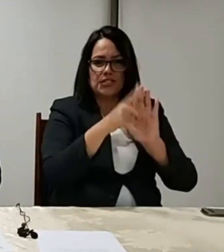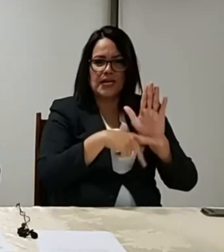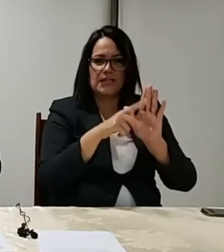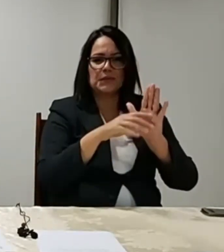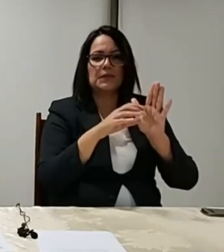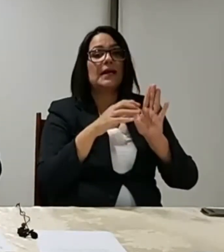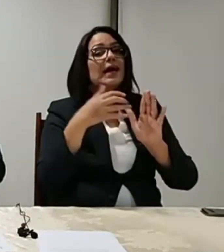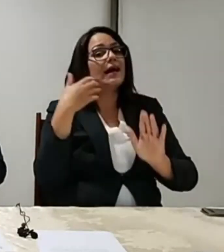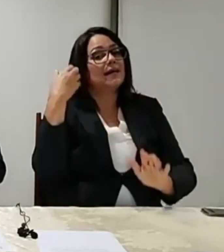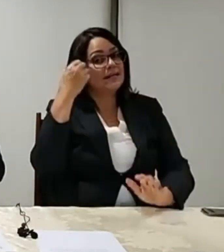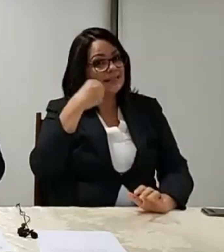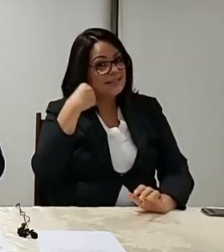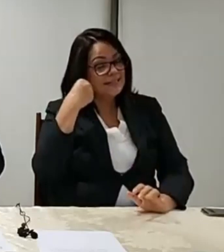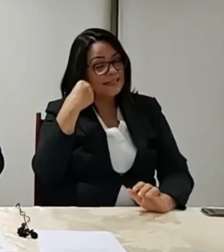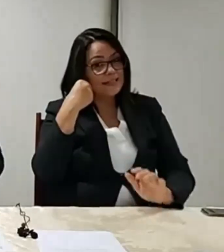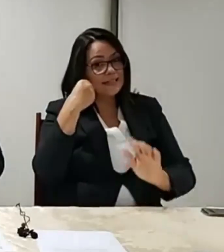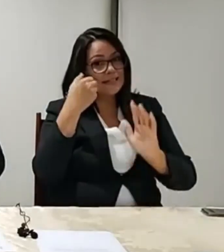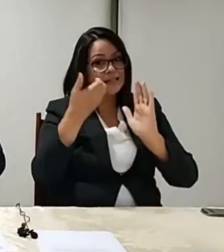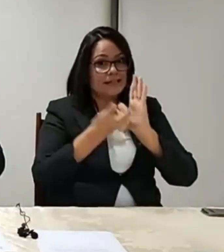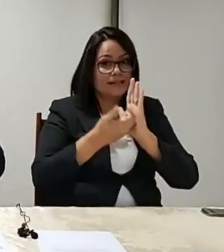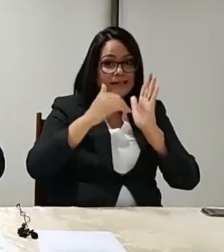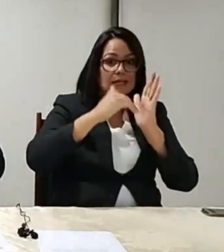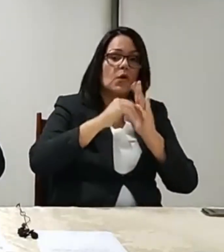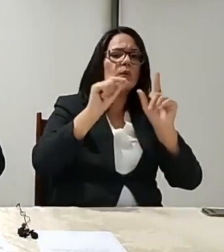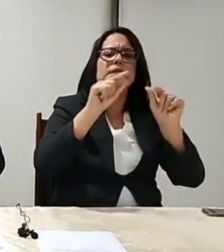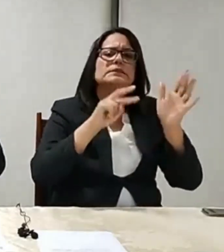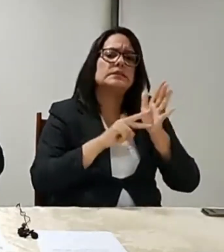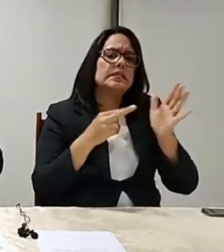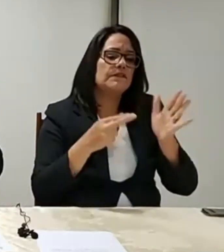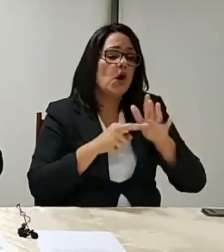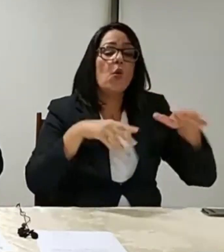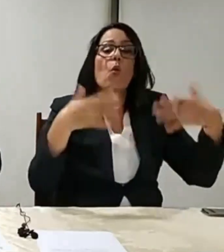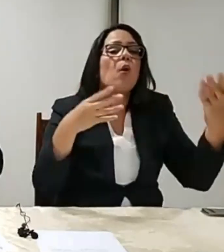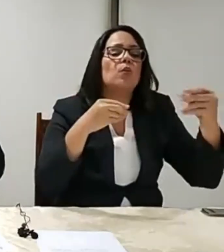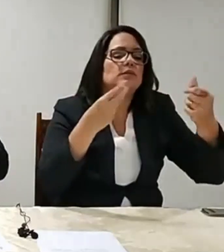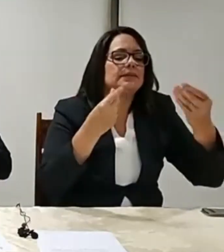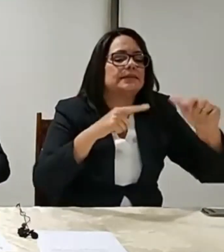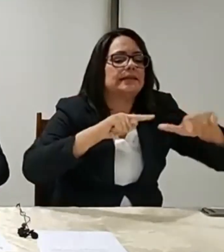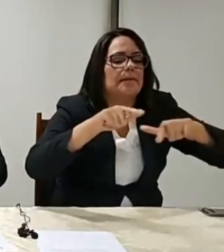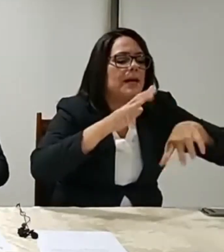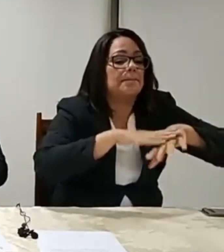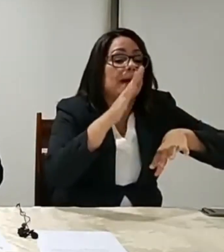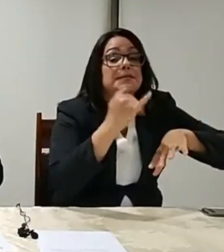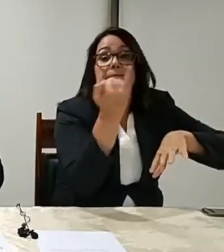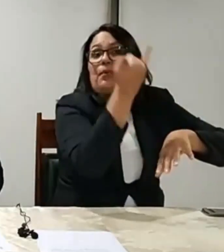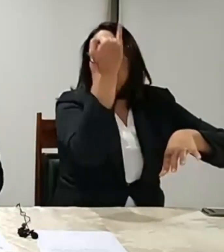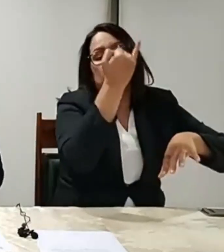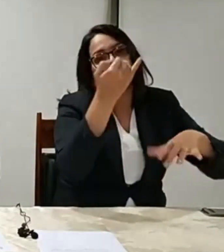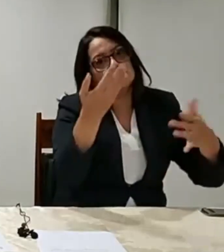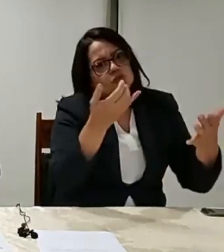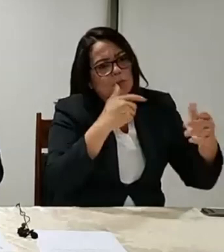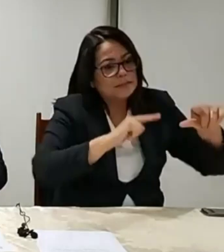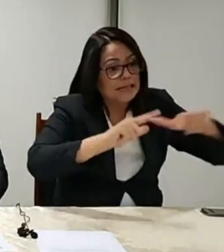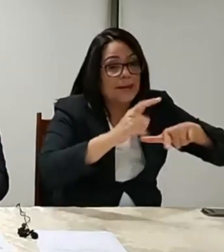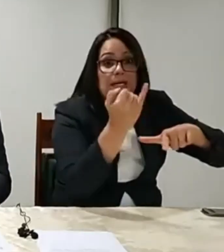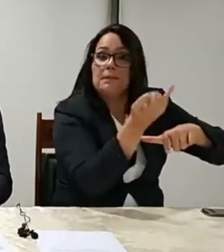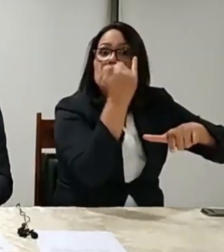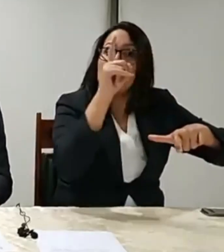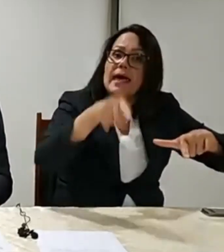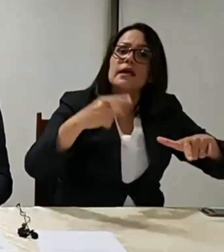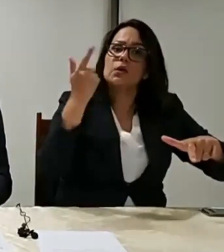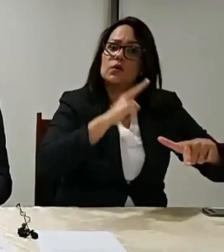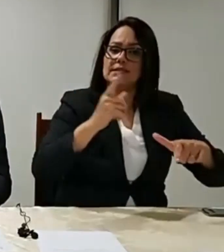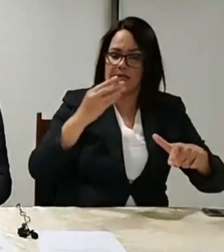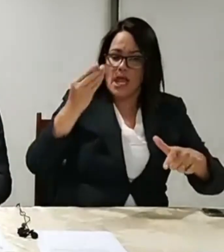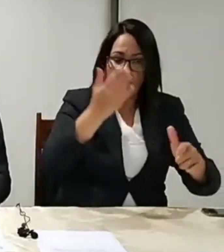que é a atividade essencial. Agora é contigo. A atividade essencial é toda aquela que serve para o cidadão botar o pão na mesa. Não sei, como é que você vai botar lá?